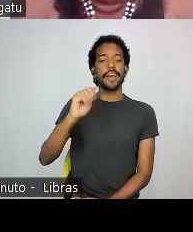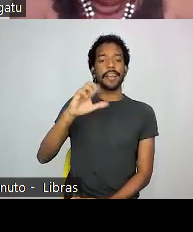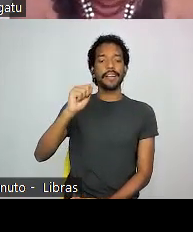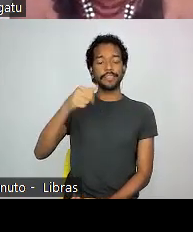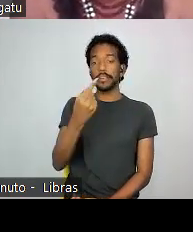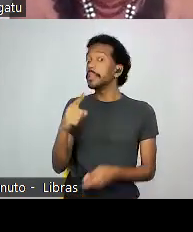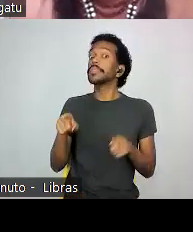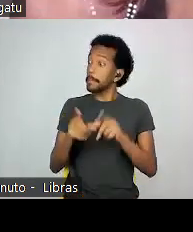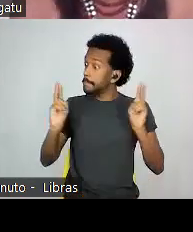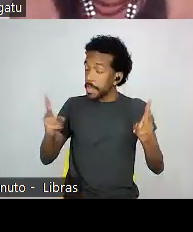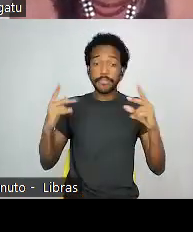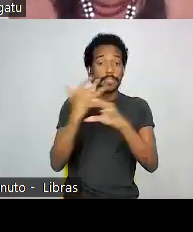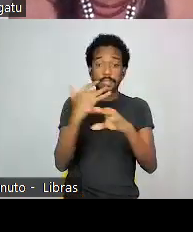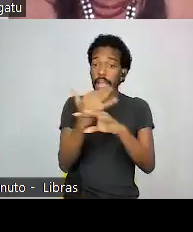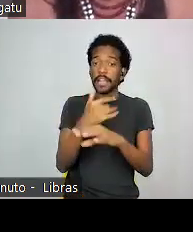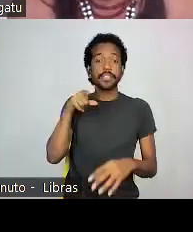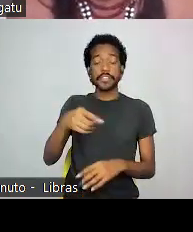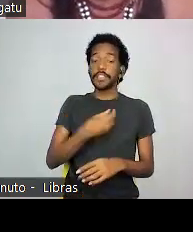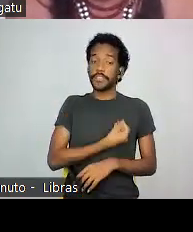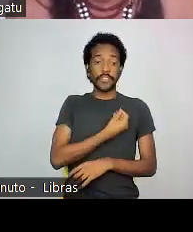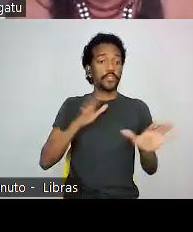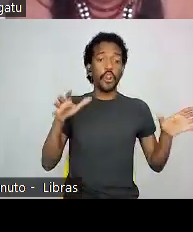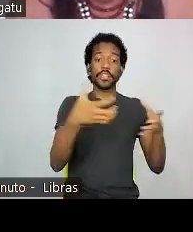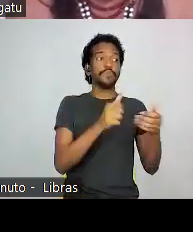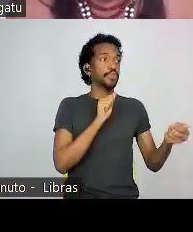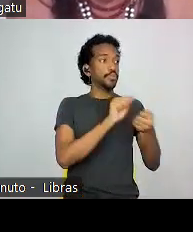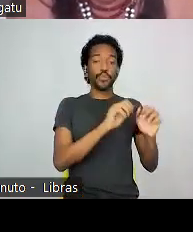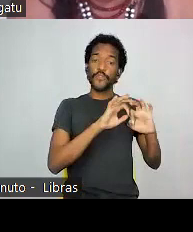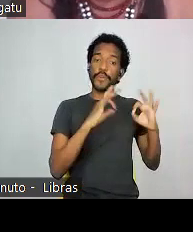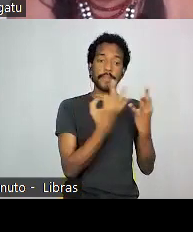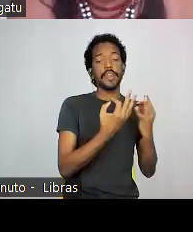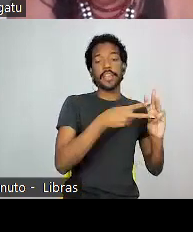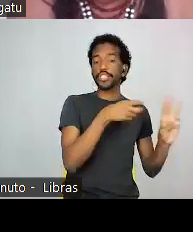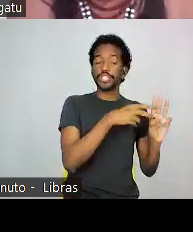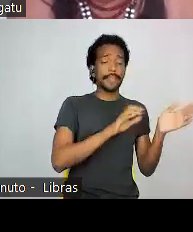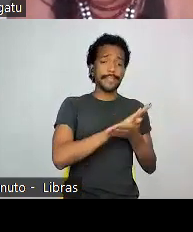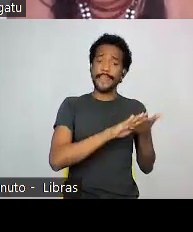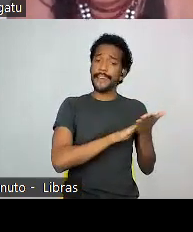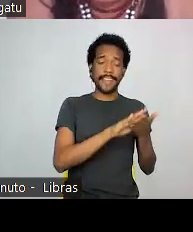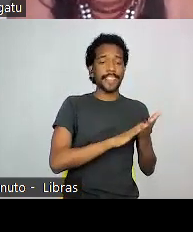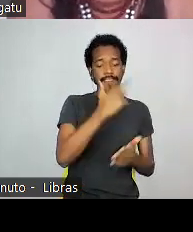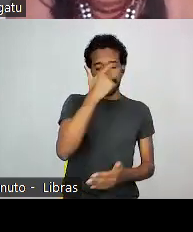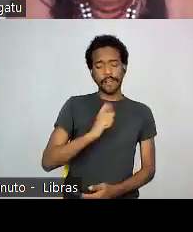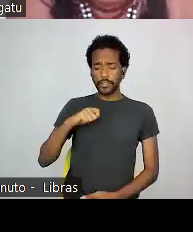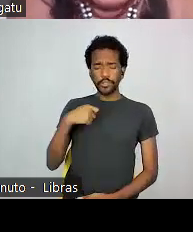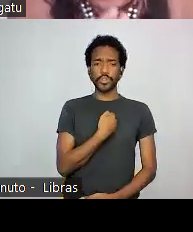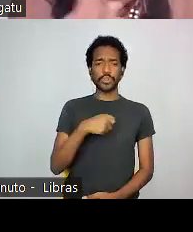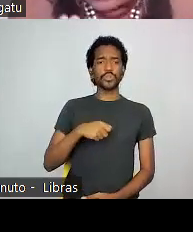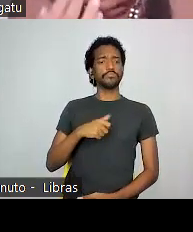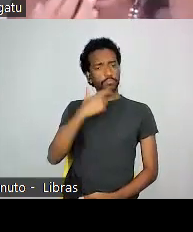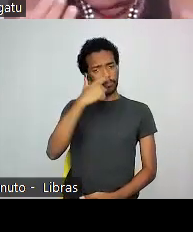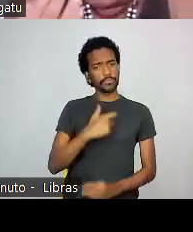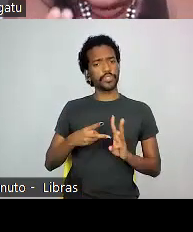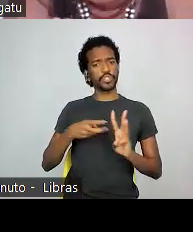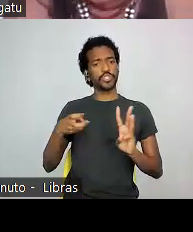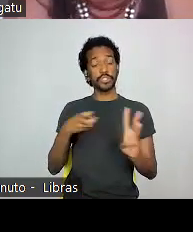indígenas que não estão vivendo coletivamente com outros parentes, que são os indígenas que estão se autodeclarando. Então, isso